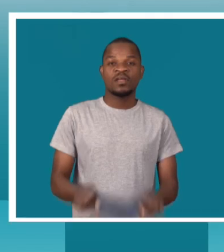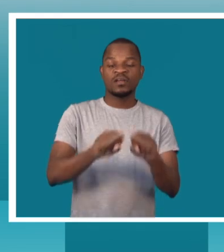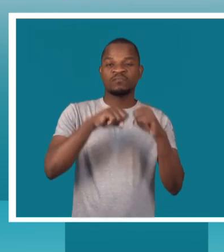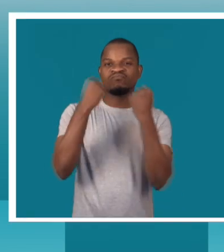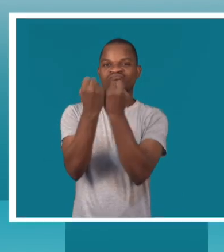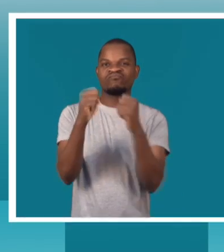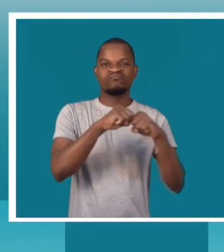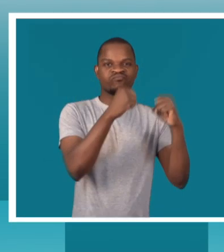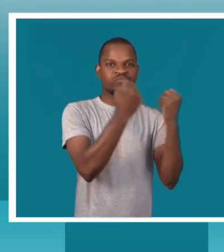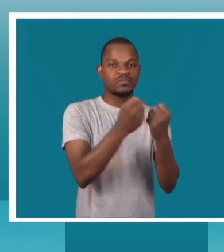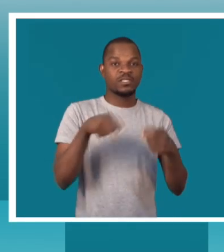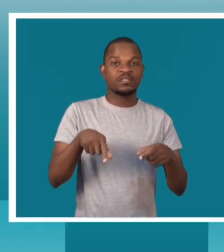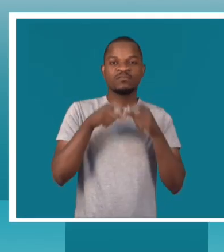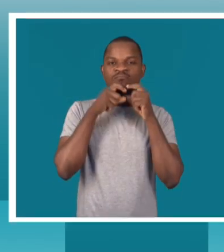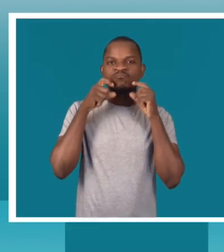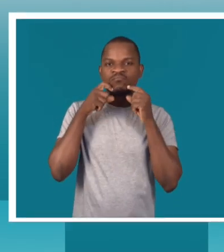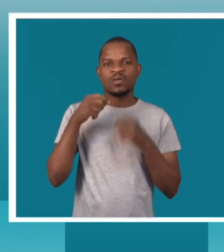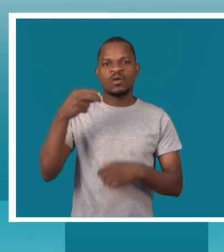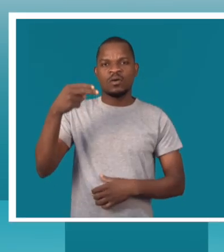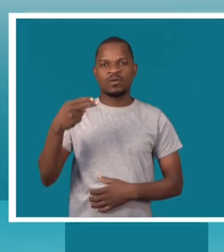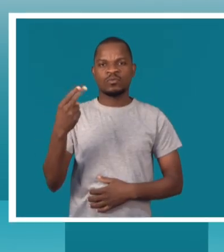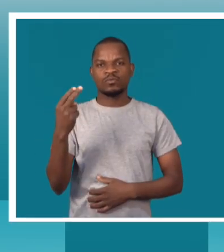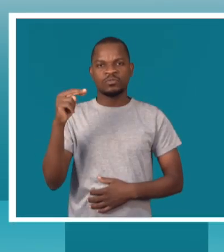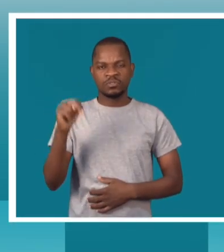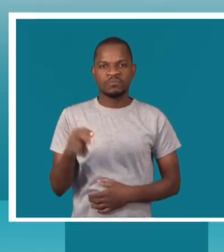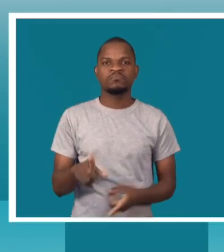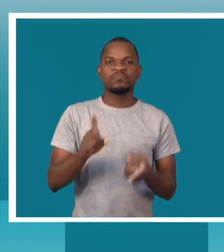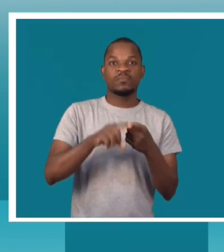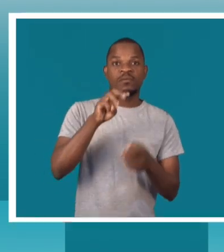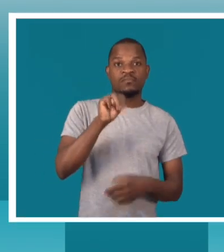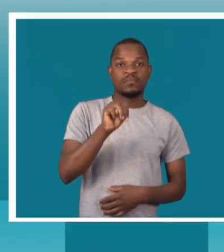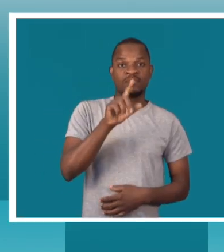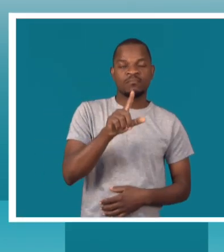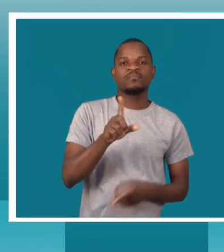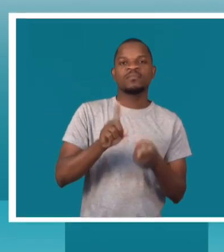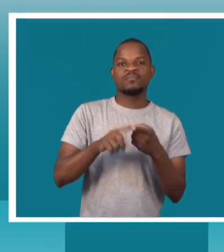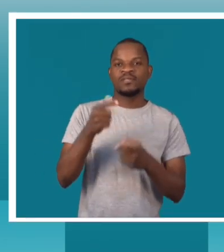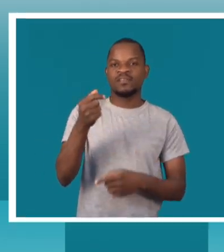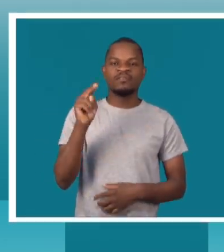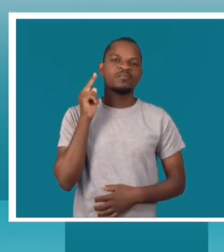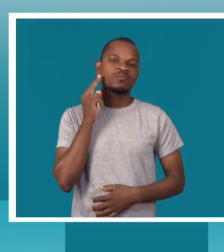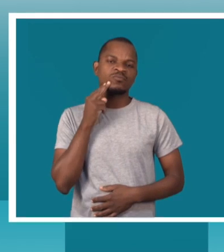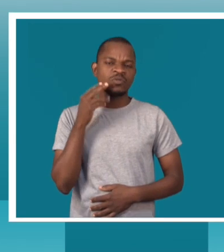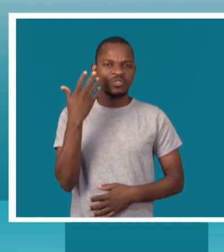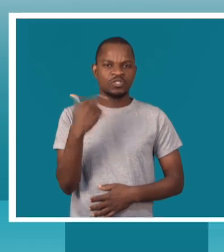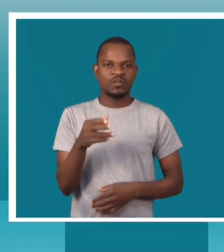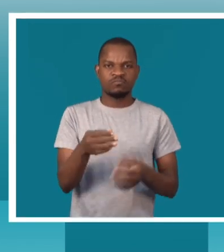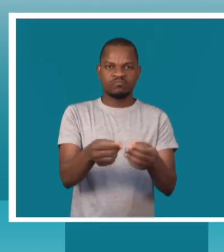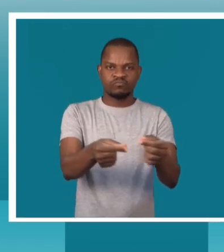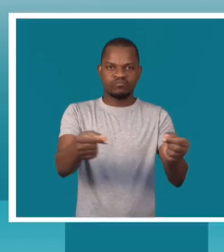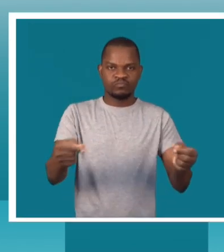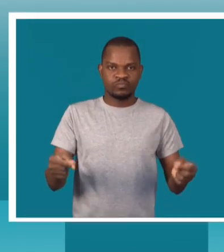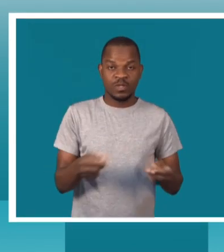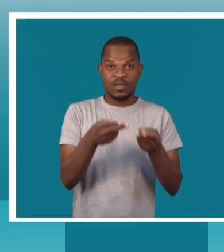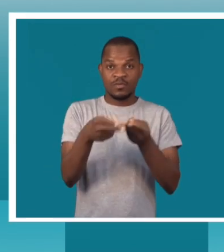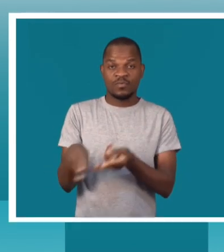As associações moçambicanas H2N, Media Lab e TV Surdo assinaram na manhã do dia 20 de maio de